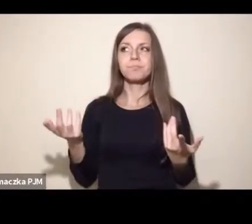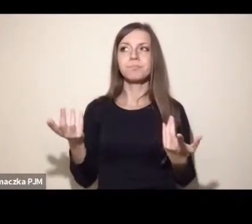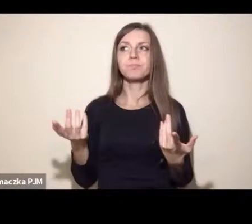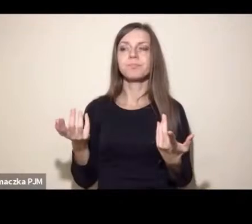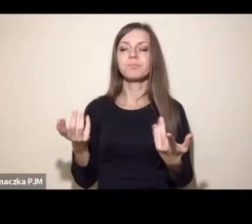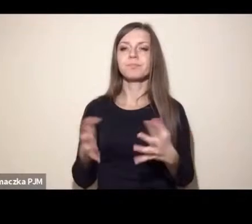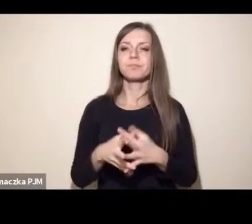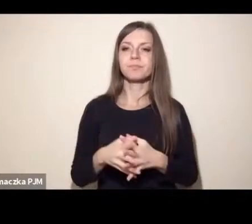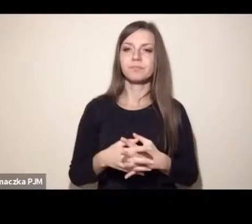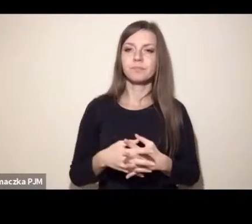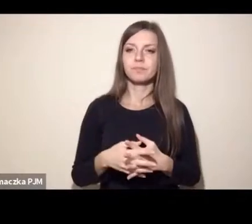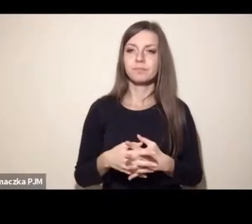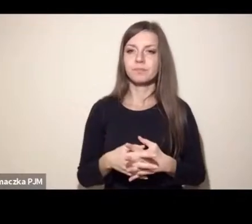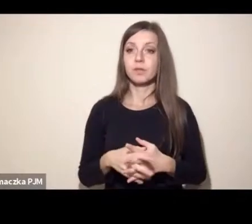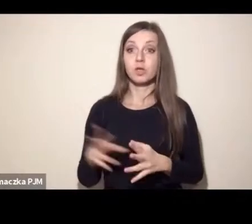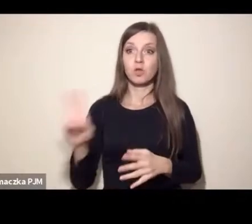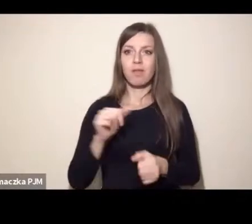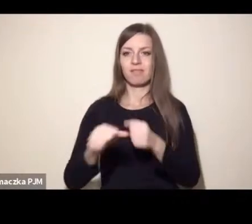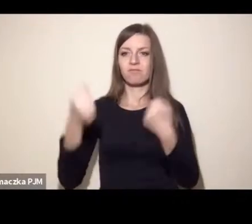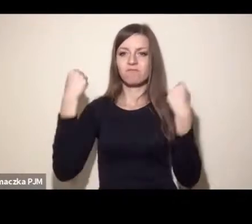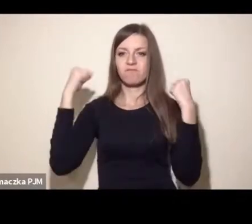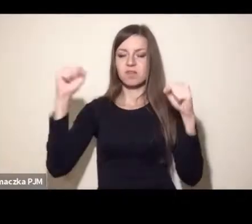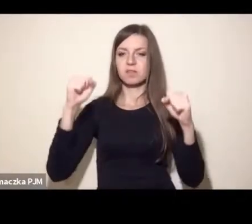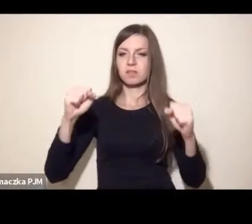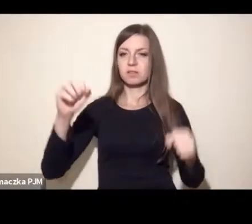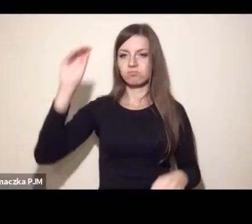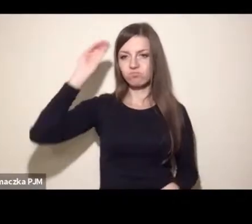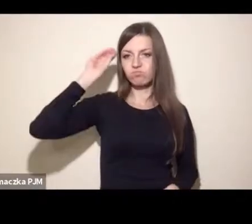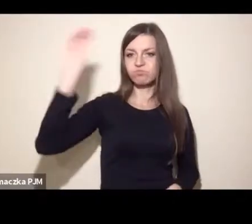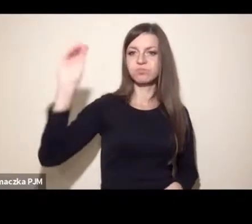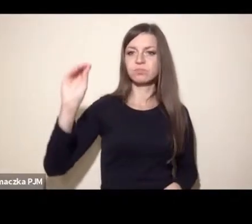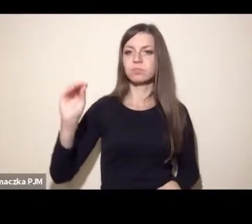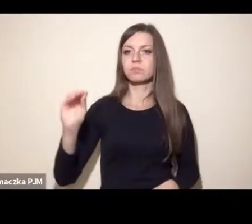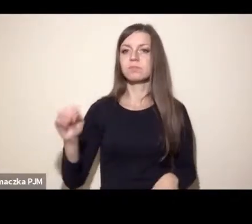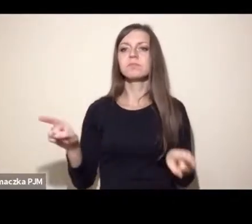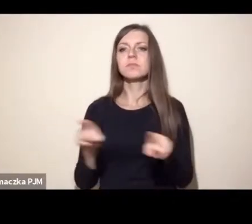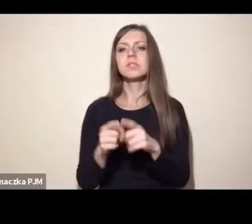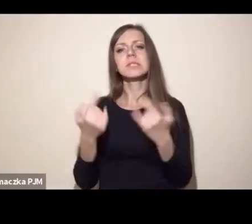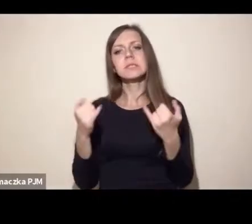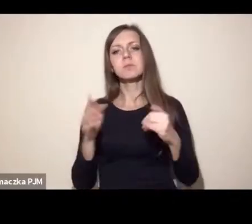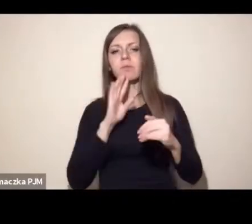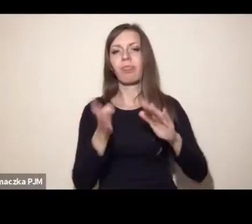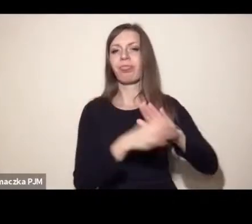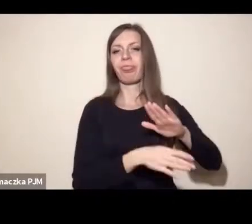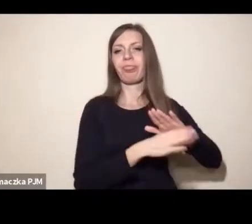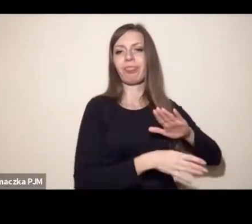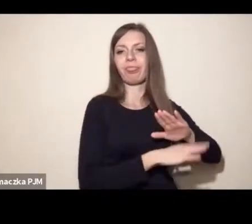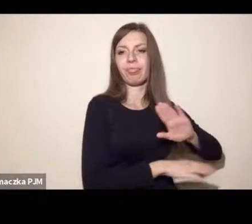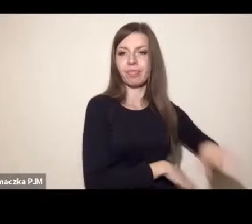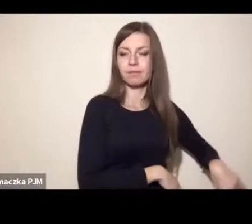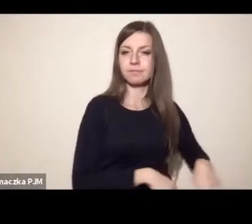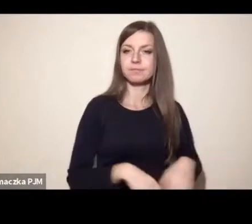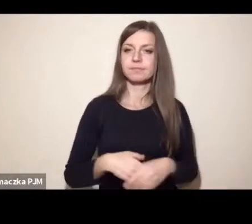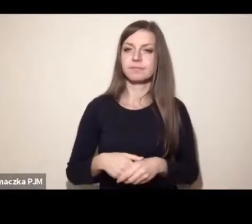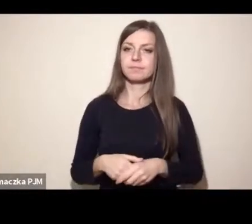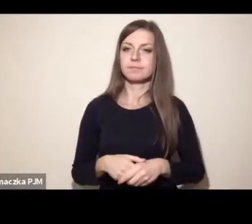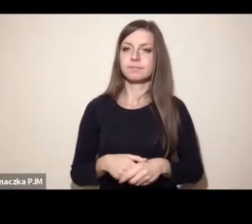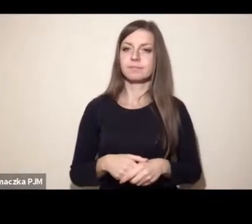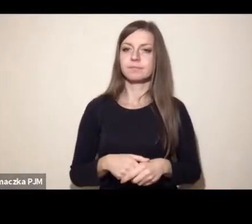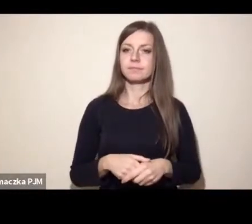środowisk wyrażających śmiertze posulaty, ponieważ one są bardziej marginalizowane, ich sytuacja społeczna jest trudna, ich odruch